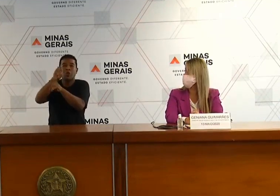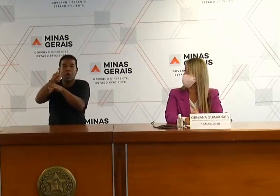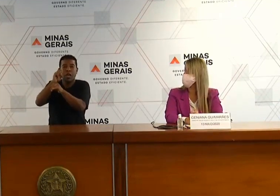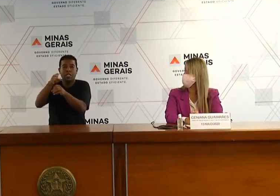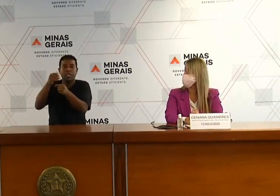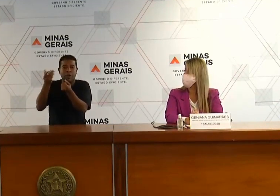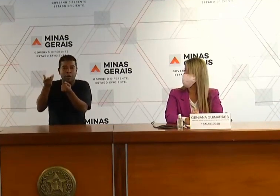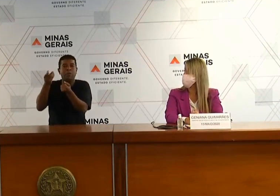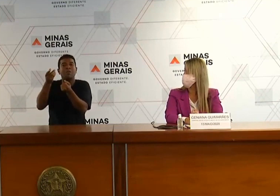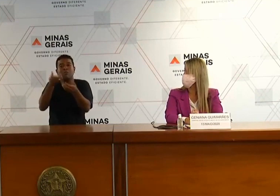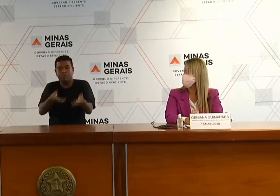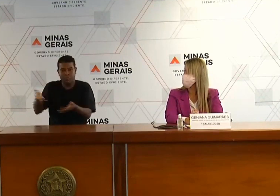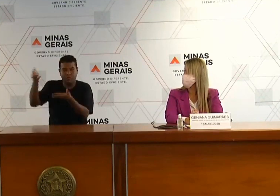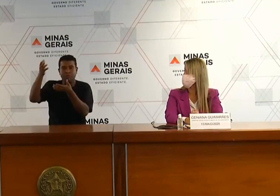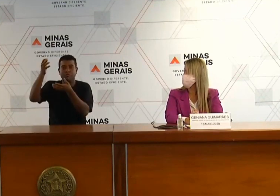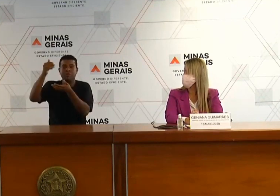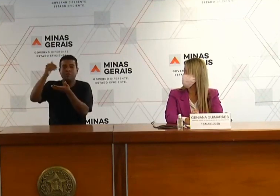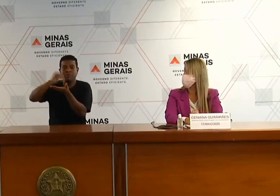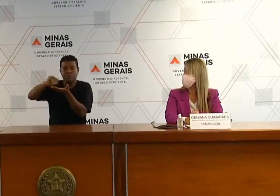palavra.